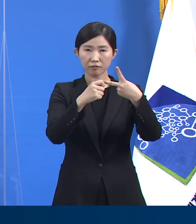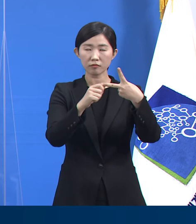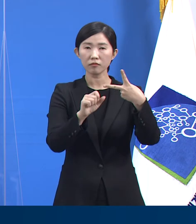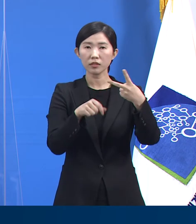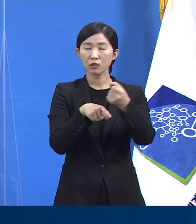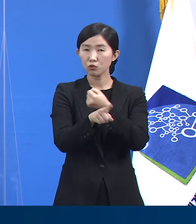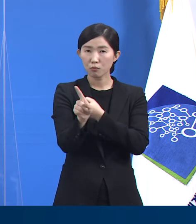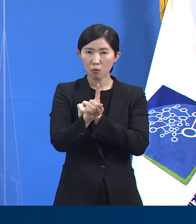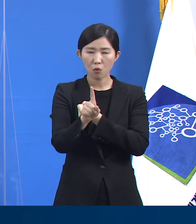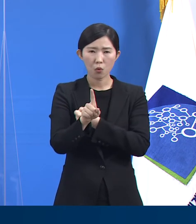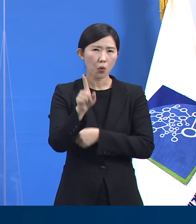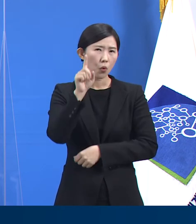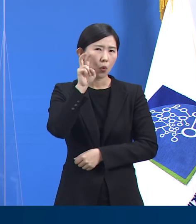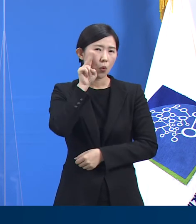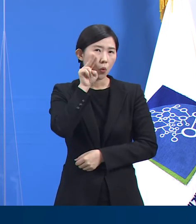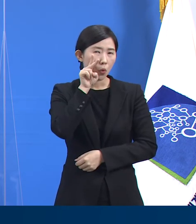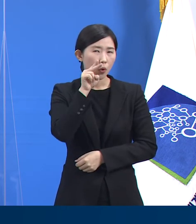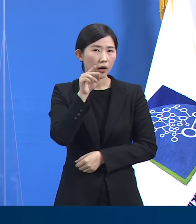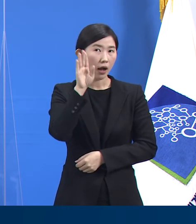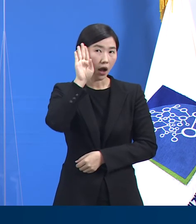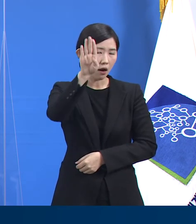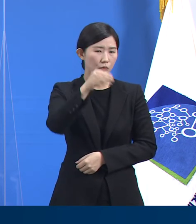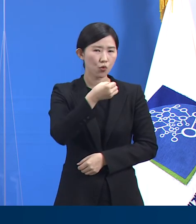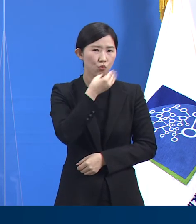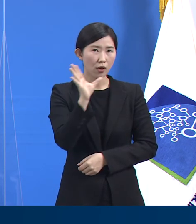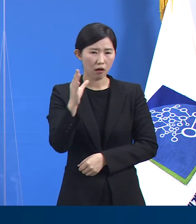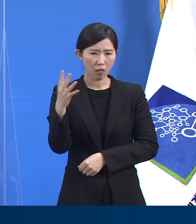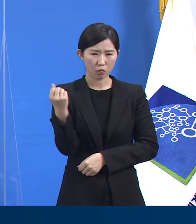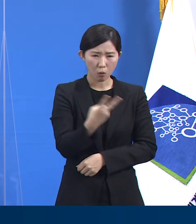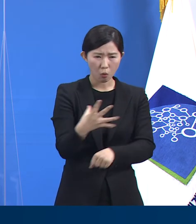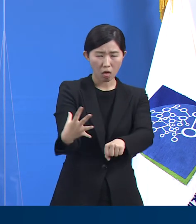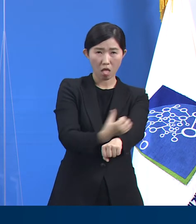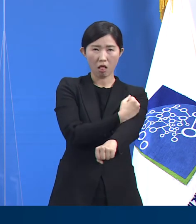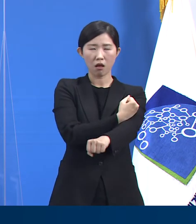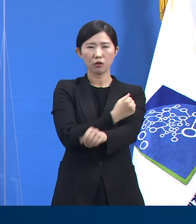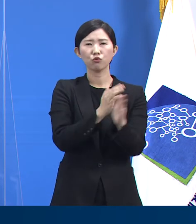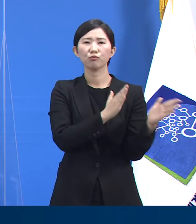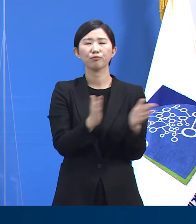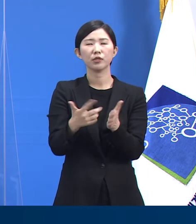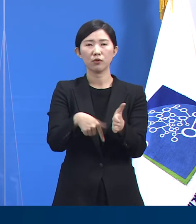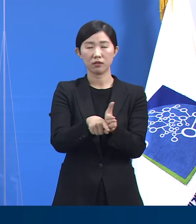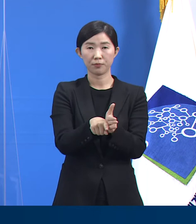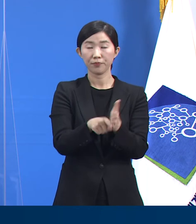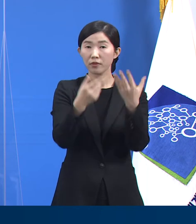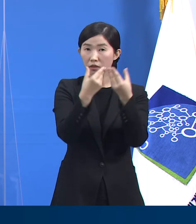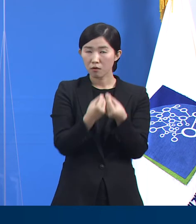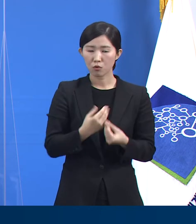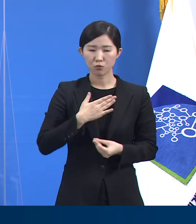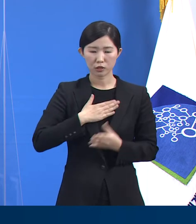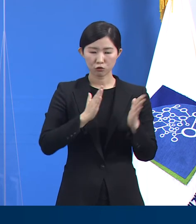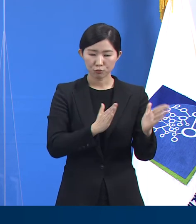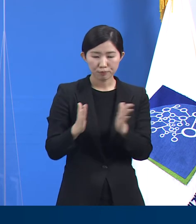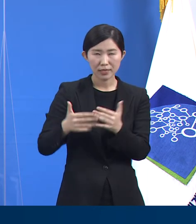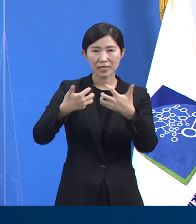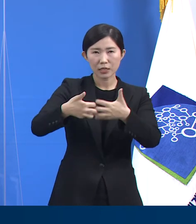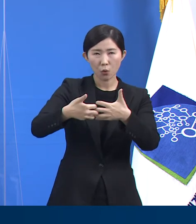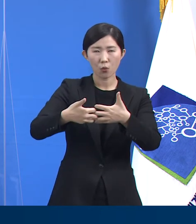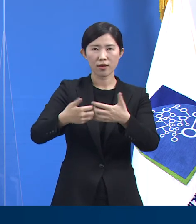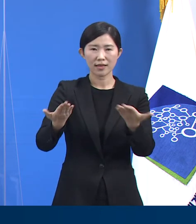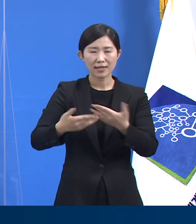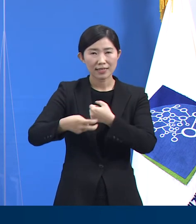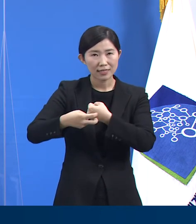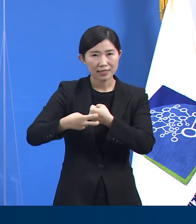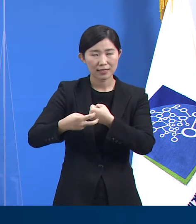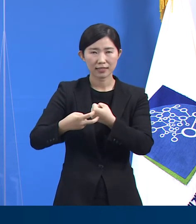대유행을 대비하기 위해서입니다. 만약 우리가 준비한 의료체계 역량을 넘어서는 대규모